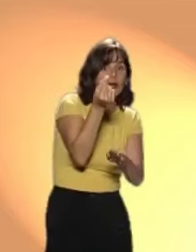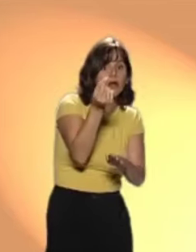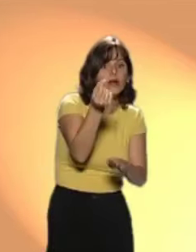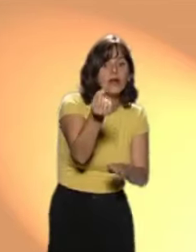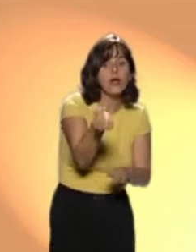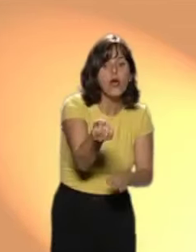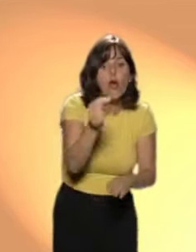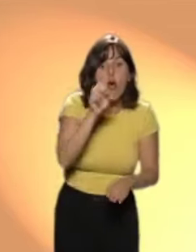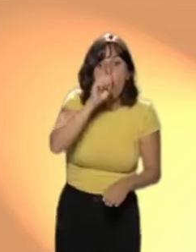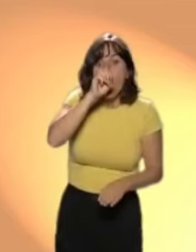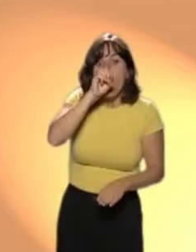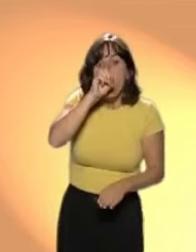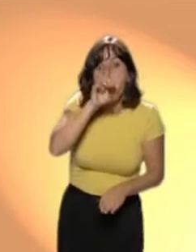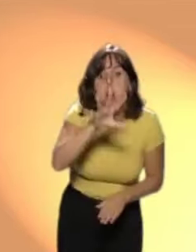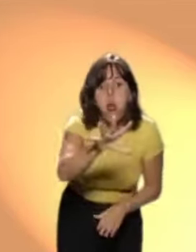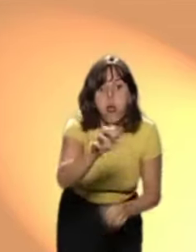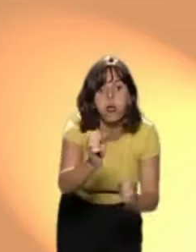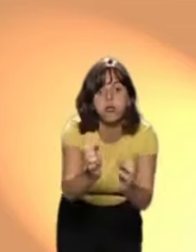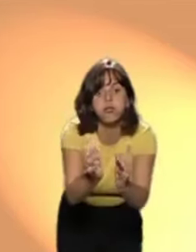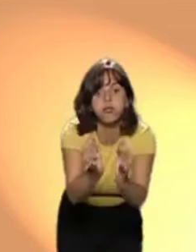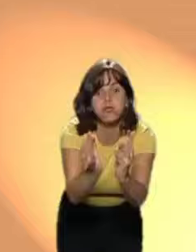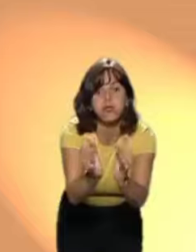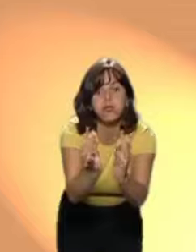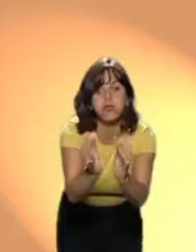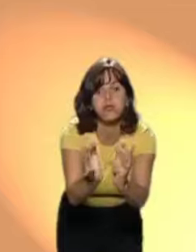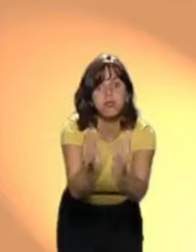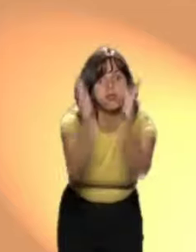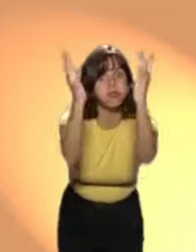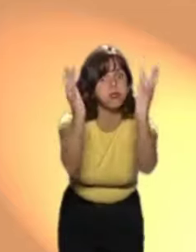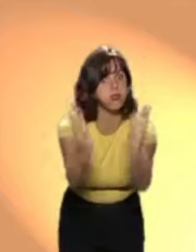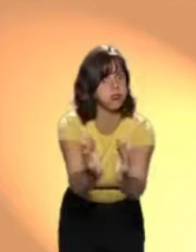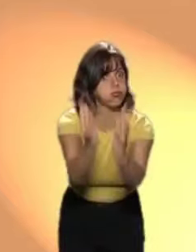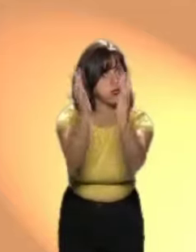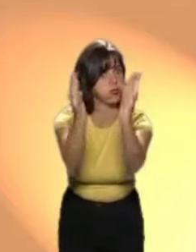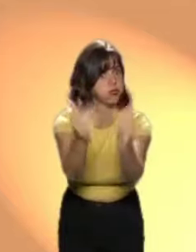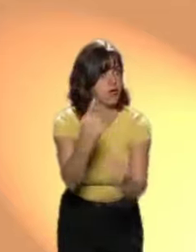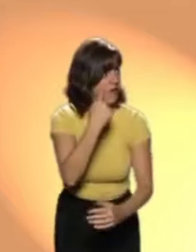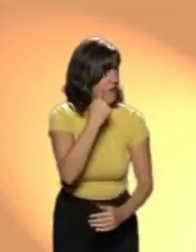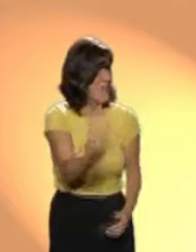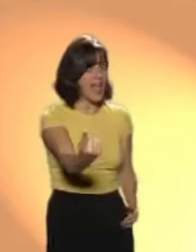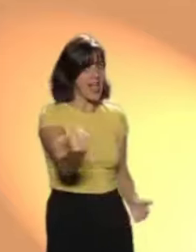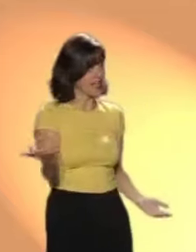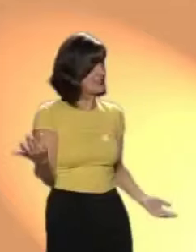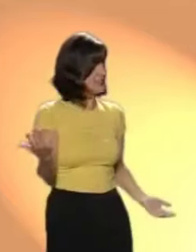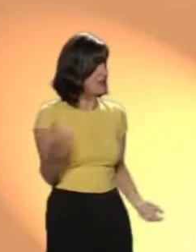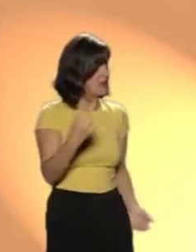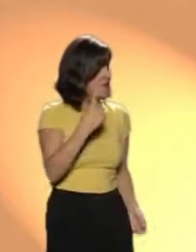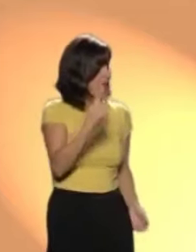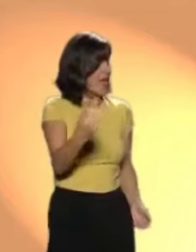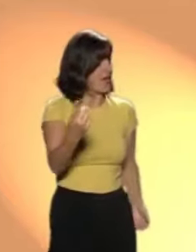Después se enciende el fuego Y soplas para avivar las llamas ¿Lo ves?